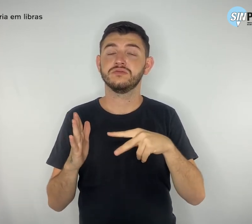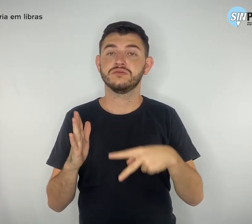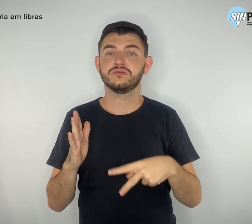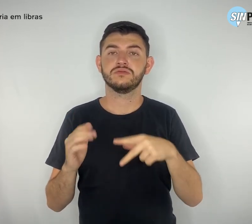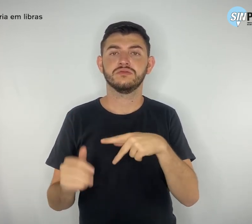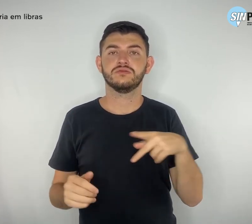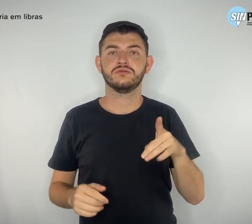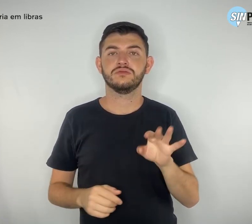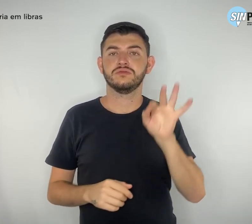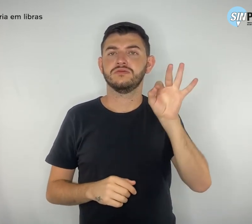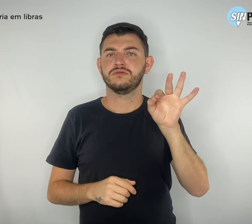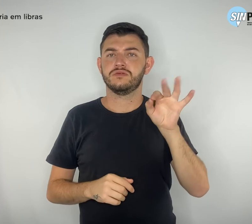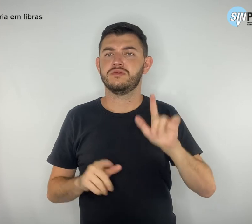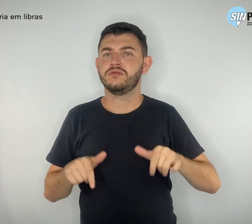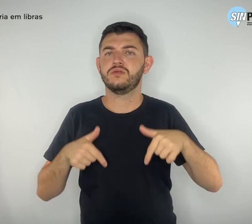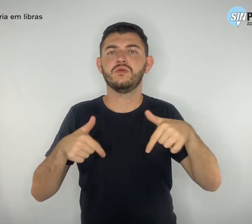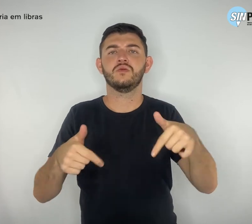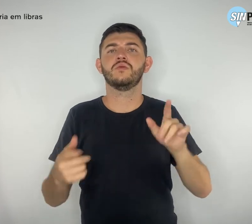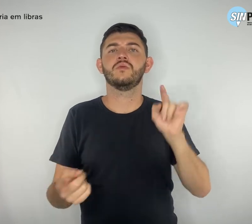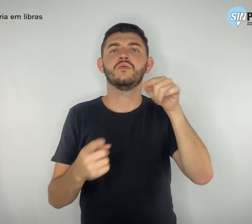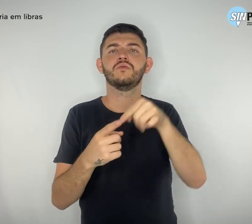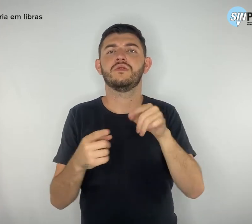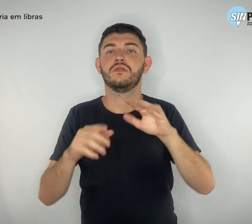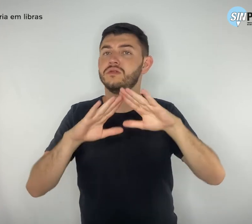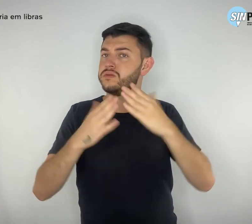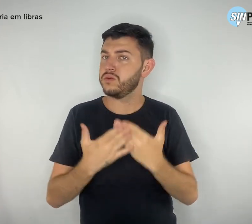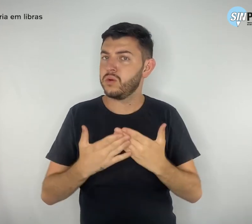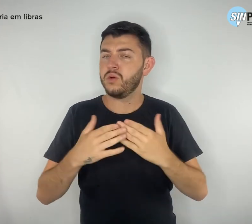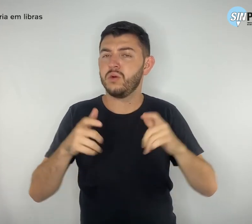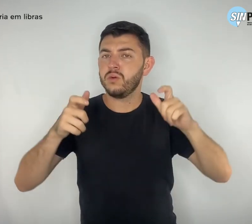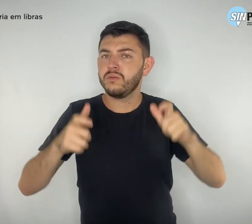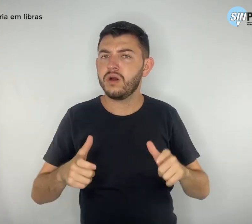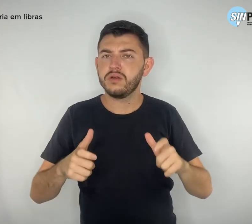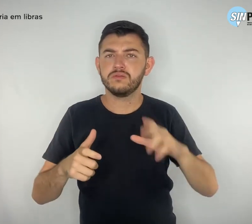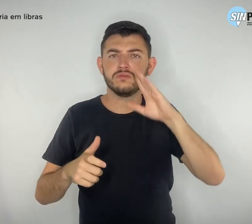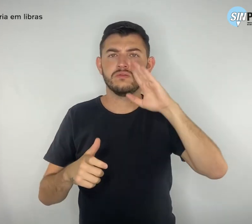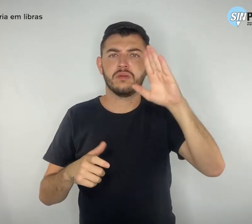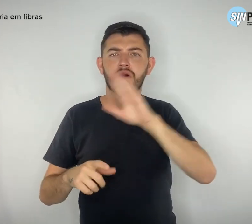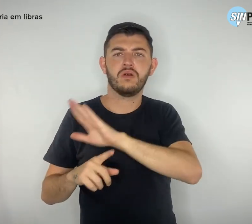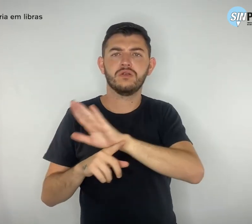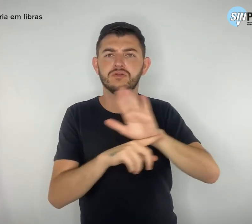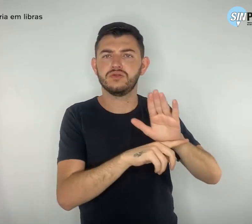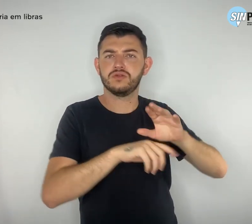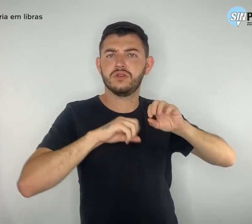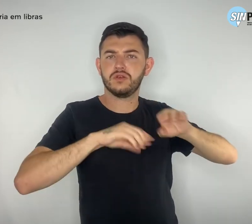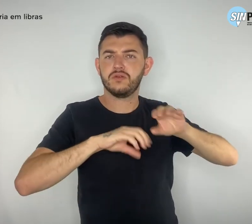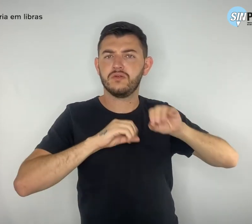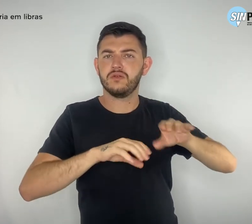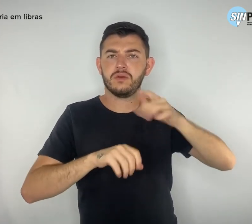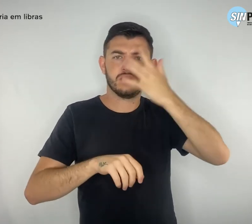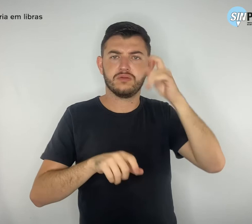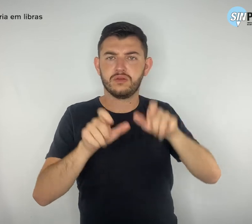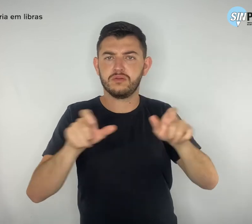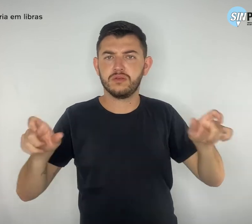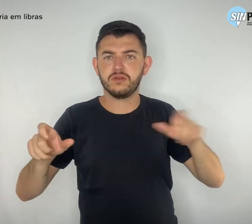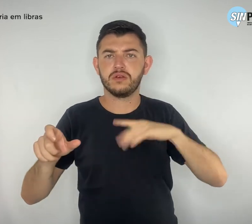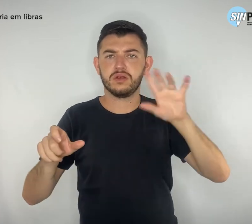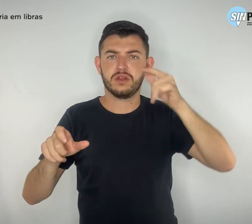espaço escolar seja fundamental na formação do indivíduo consciente e capaz de